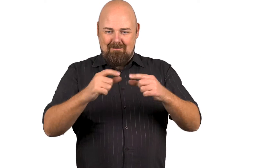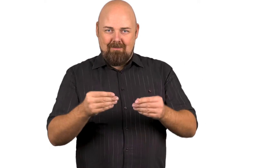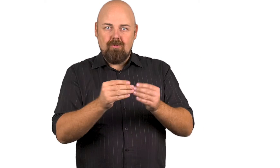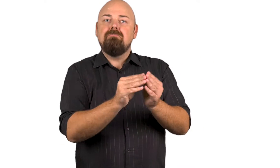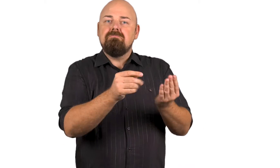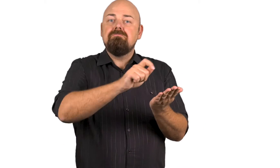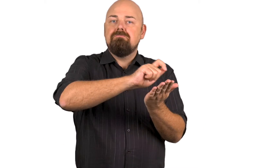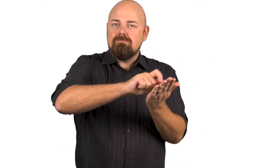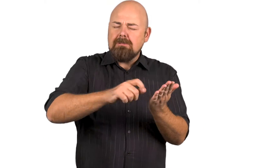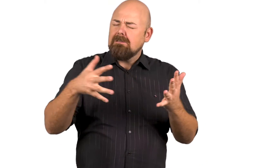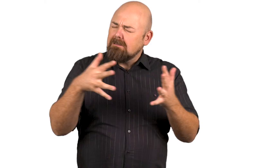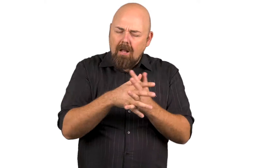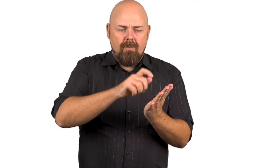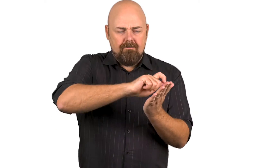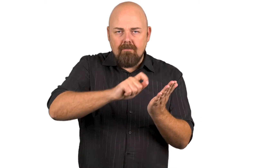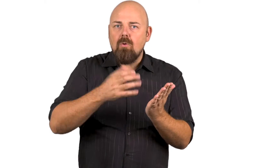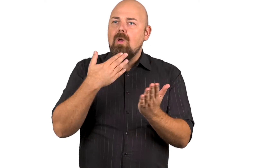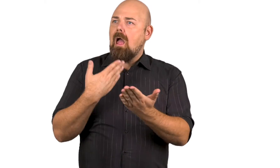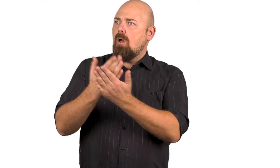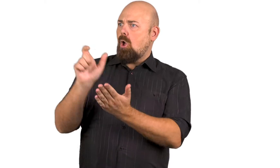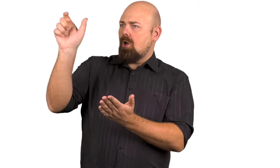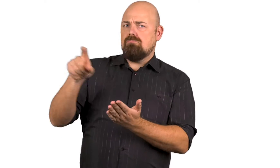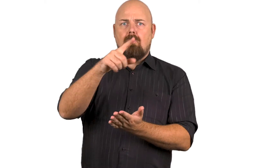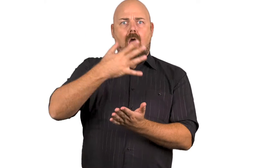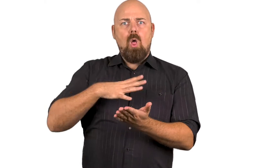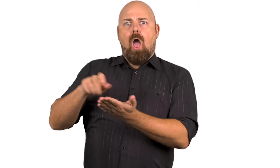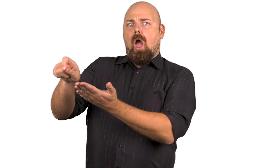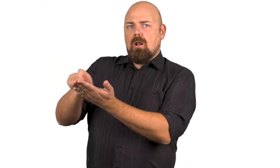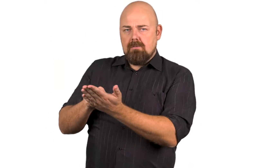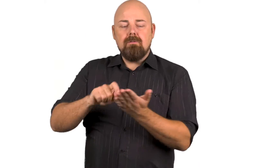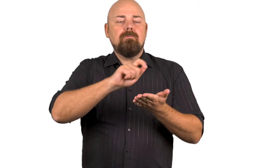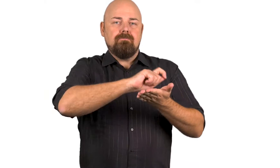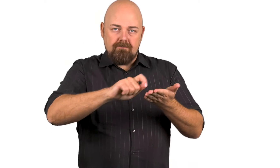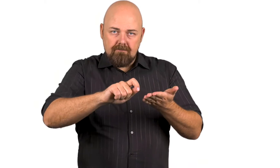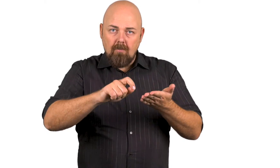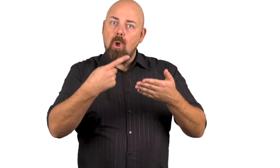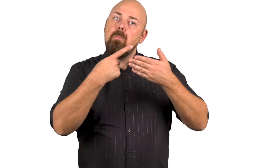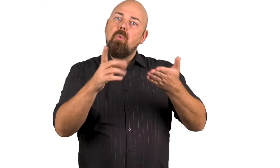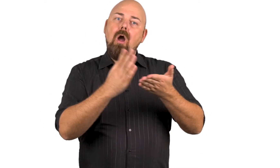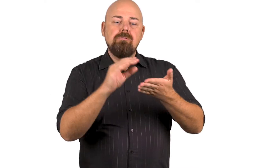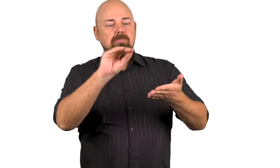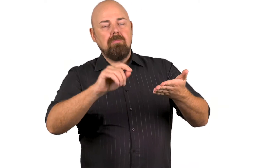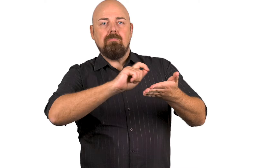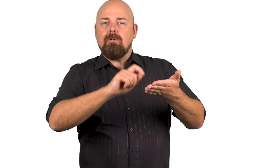Kirjoita äänestyslippuun selvästi sen ehdokkaan numero, jota äänestät. Älä kirjoita